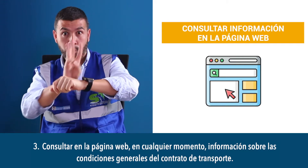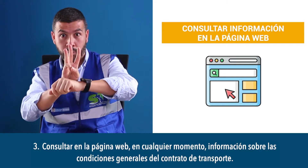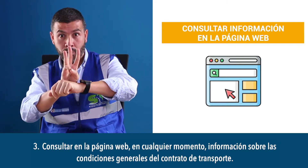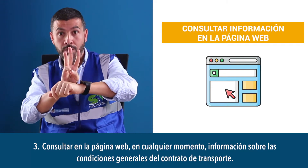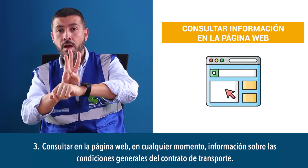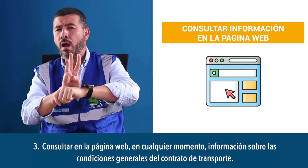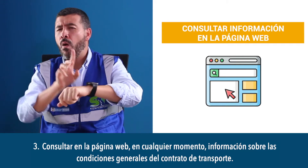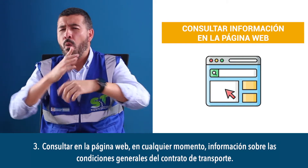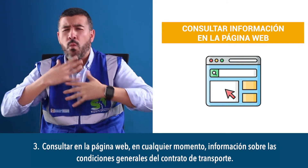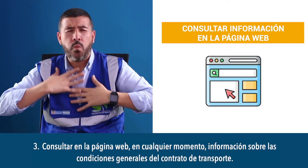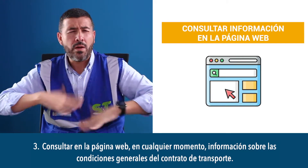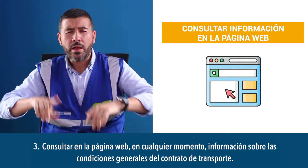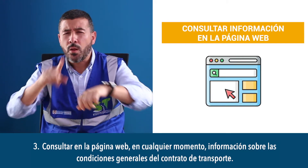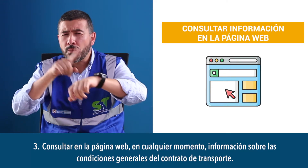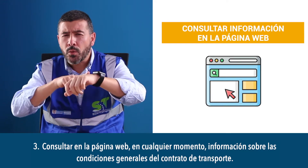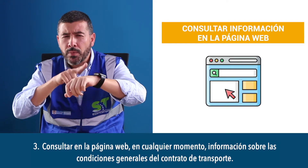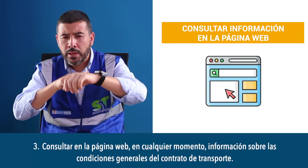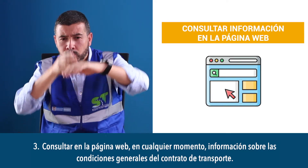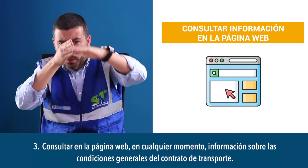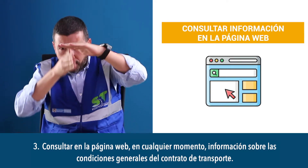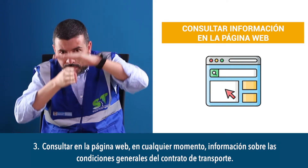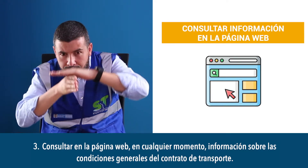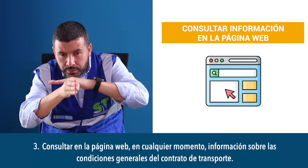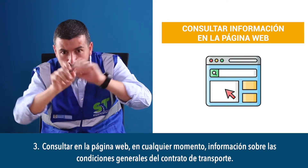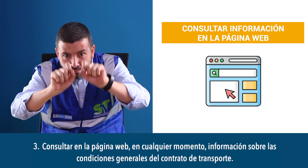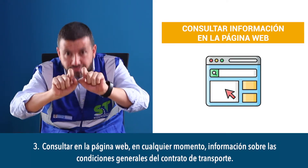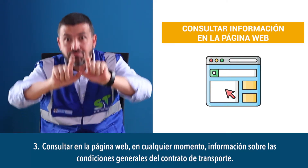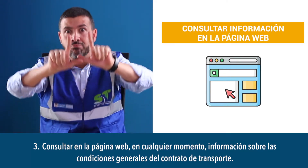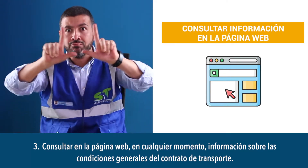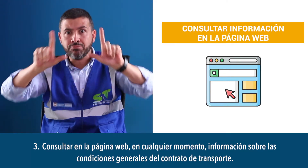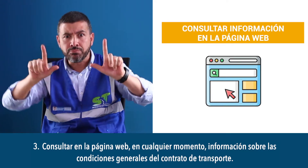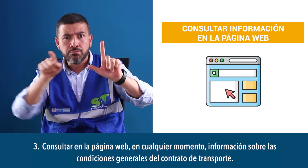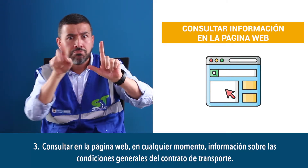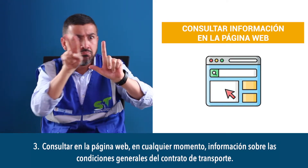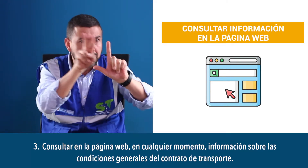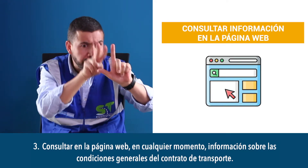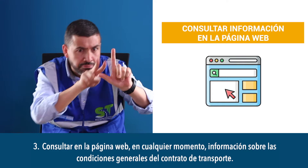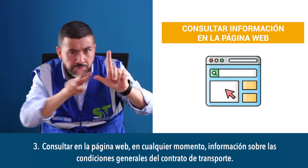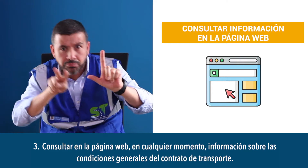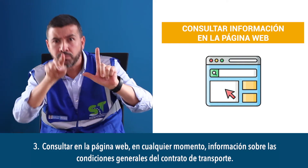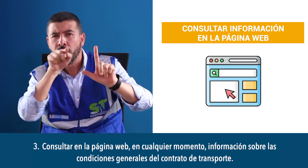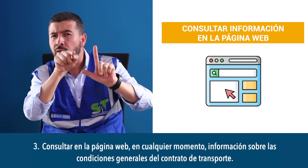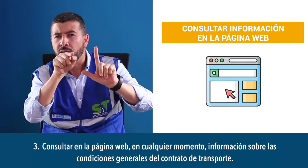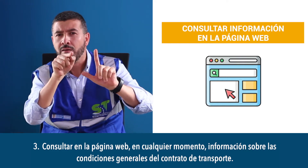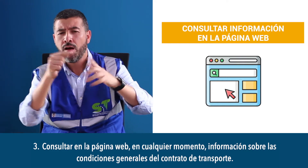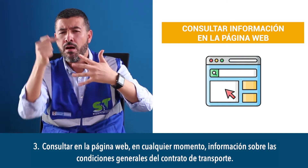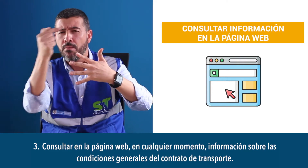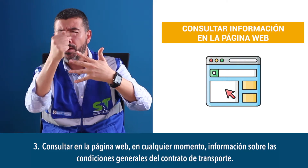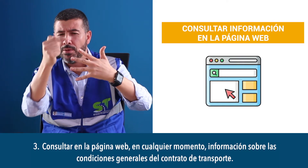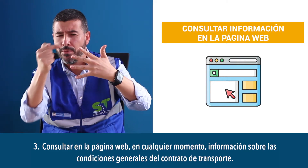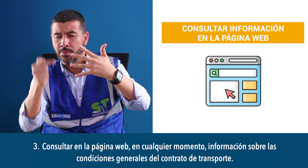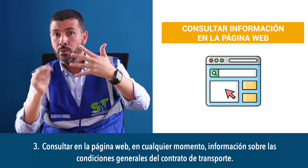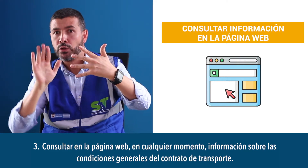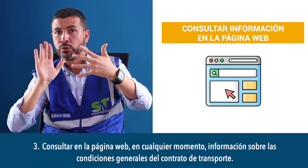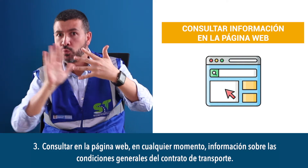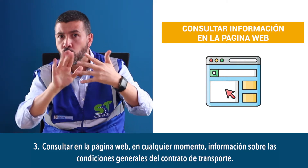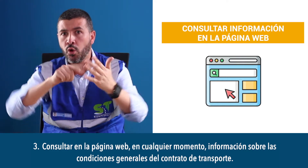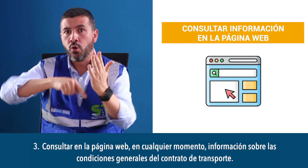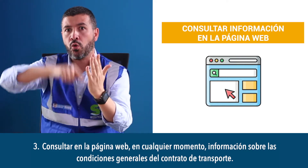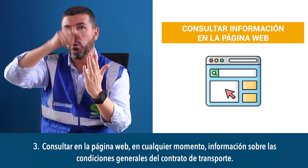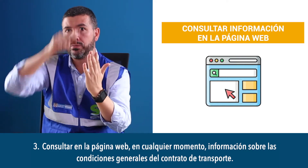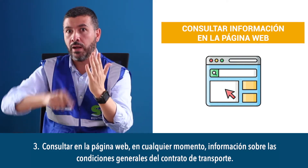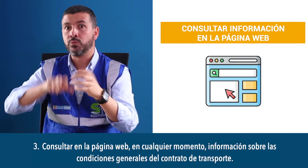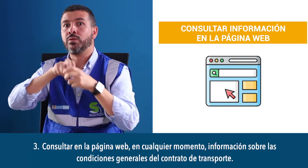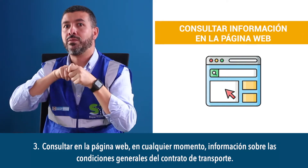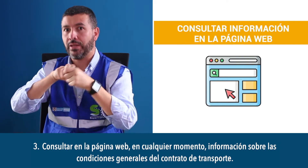consultar en la página web en cualquier momento información sobre las condiciones generales del contrato de